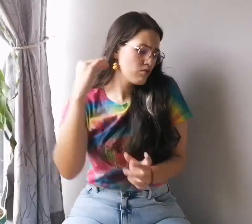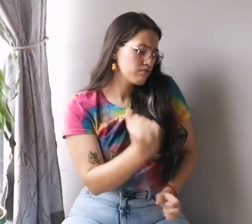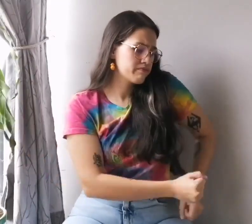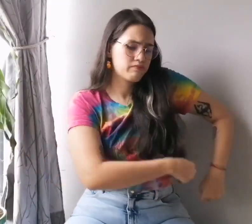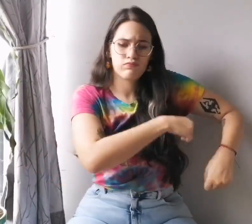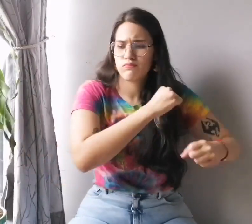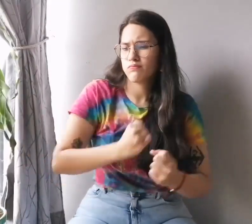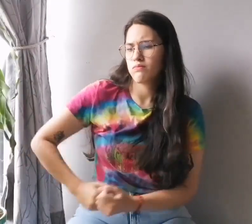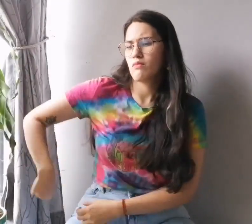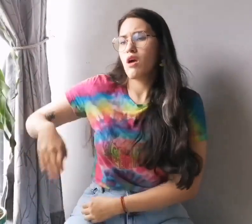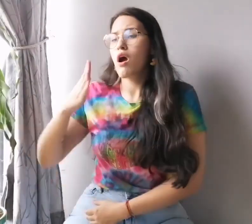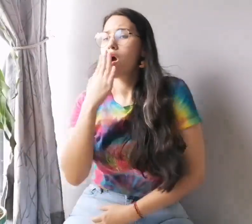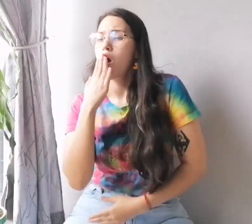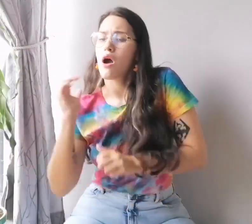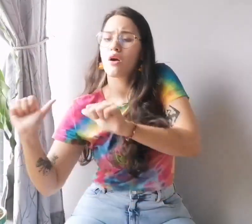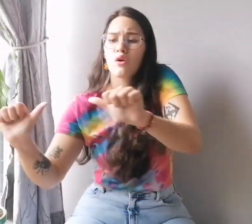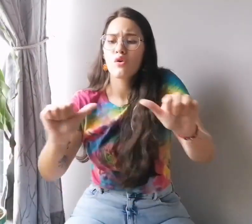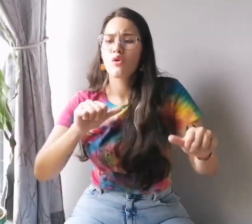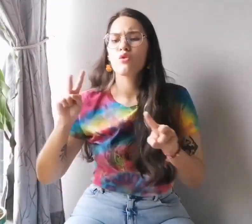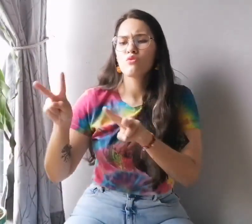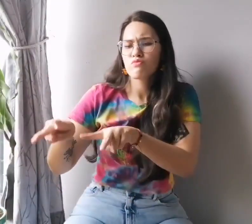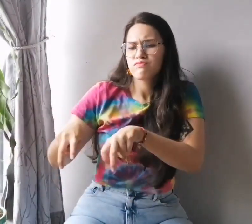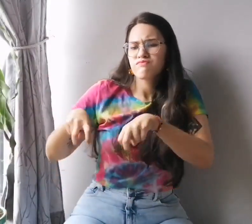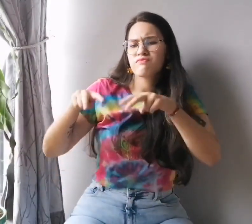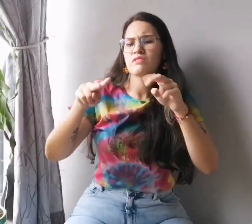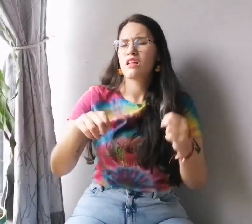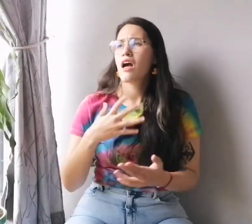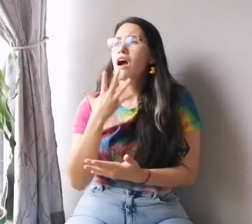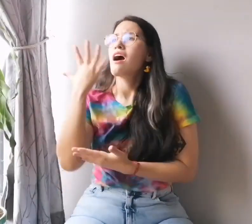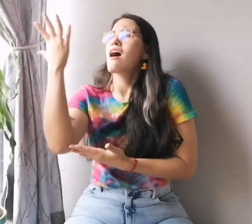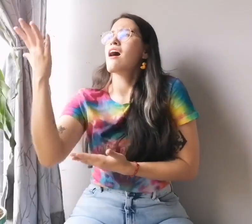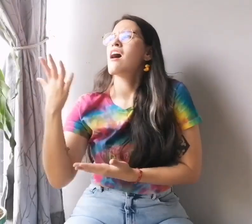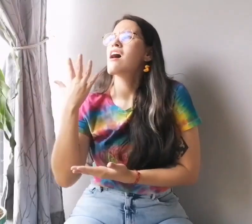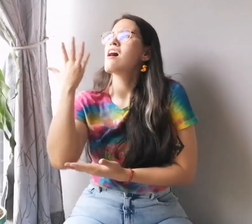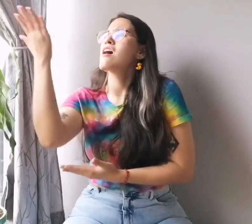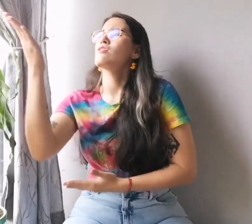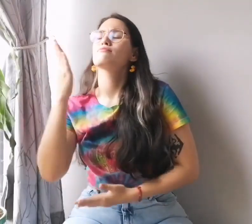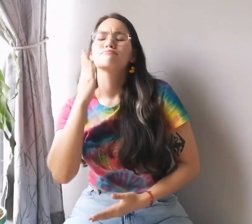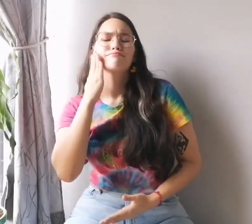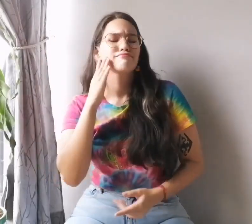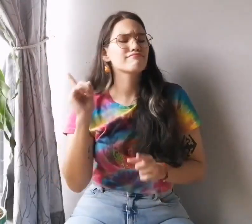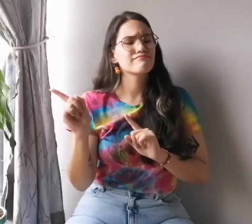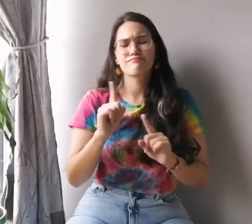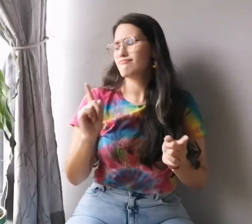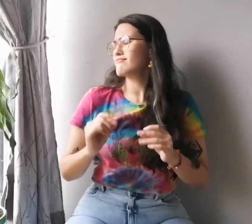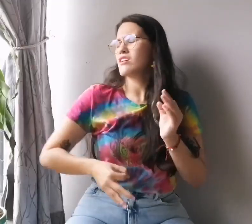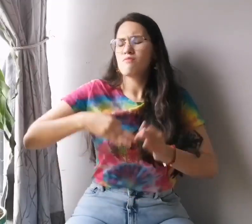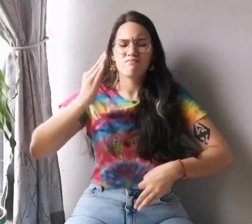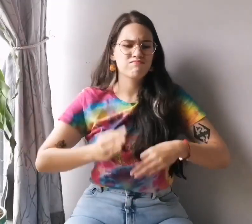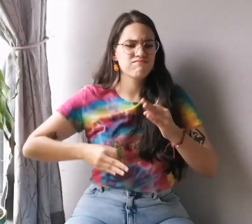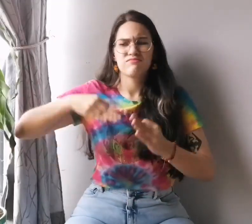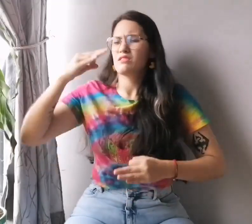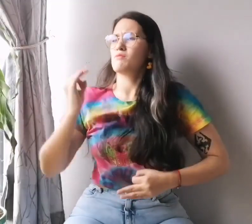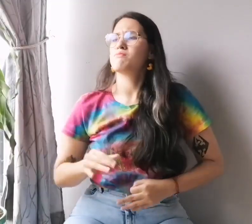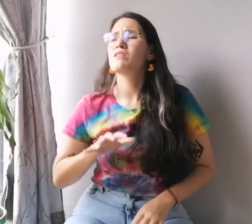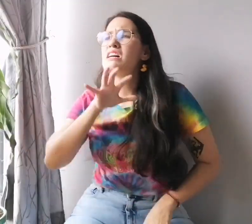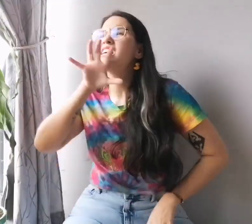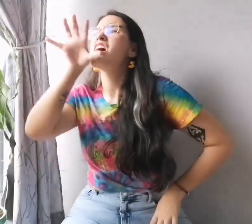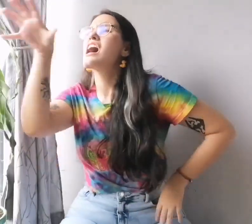Todas las coayudes vendiendo su tierra Cantamos sin miedo, pedimos justicia Gritamos